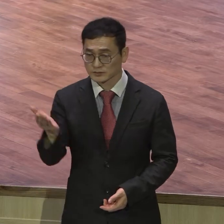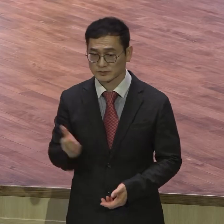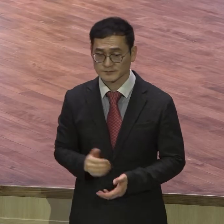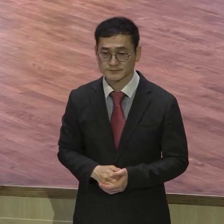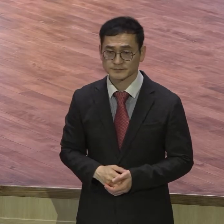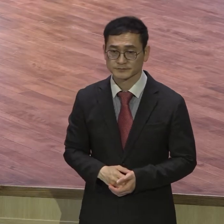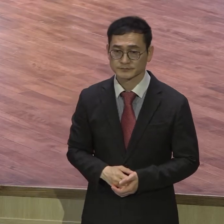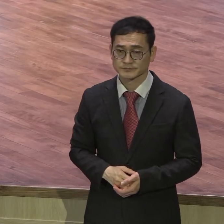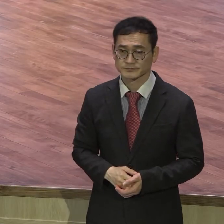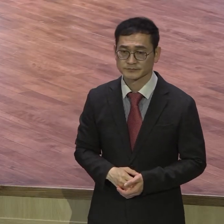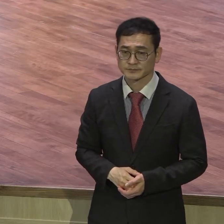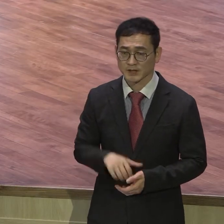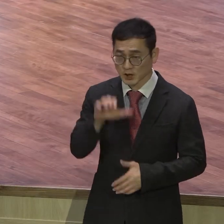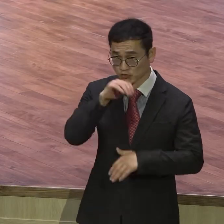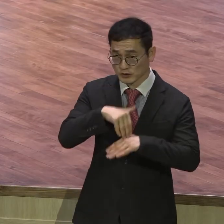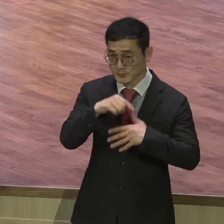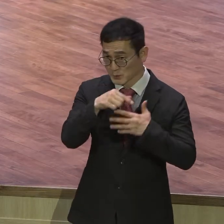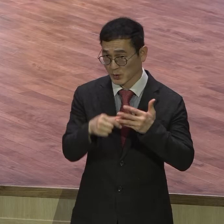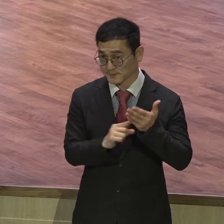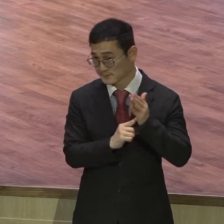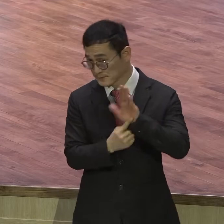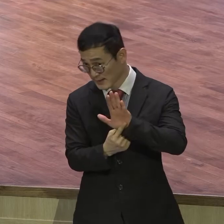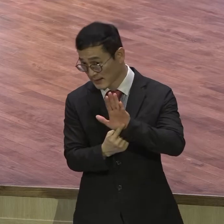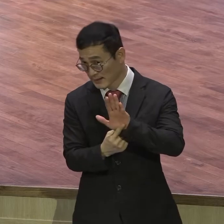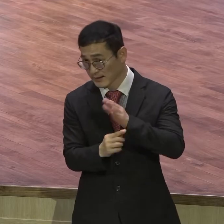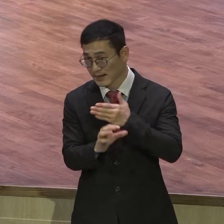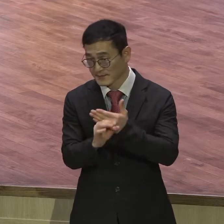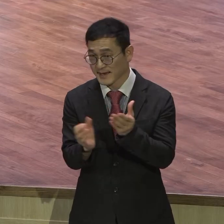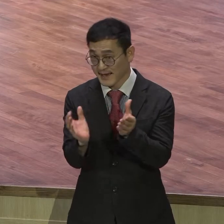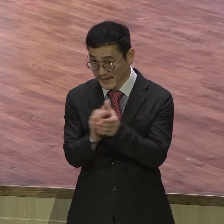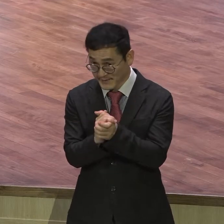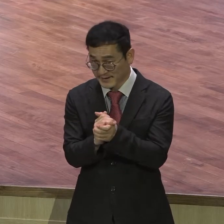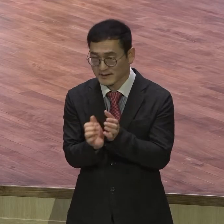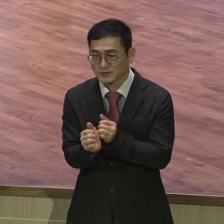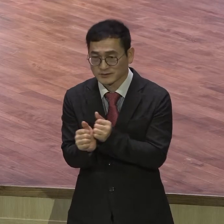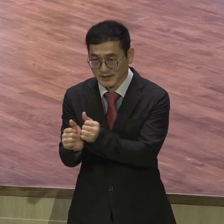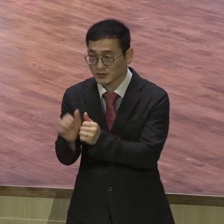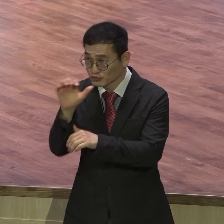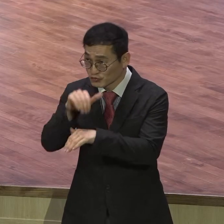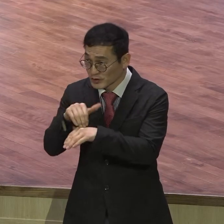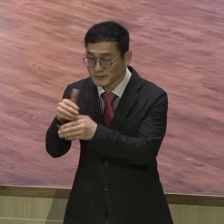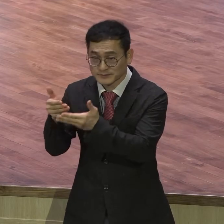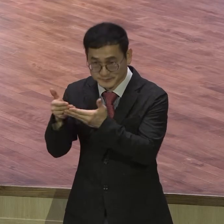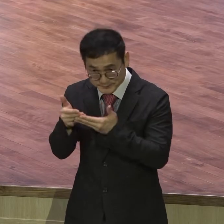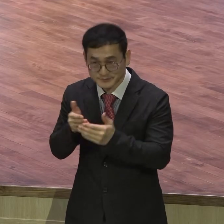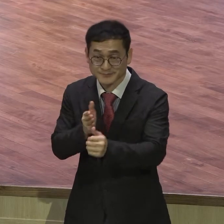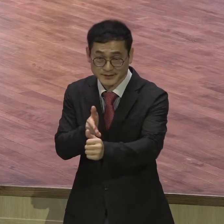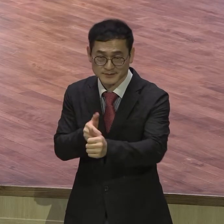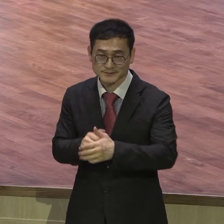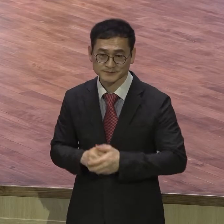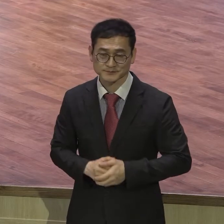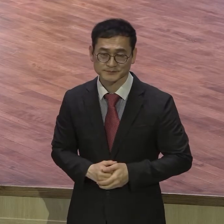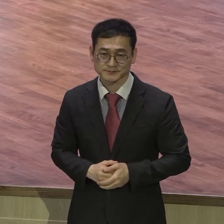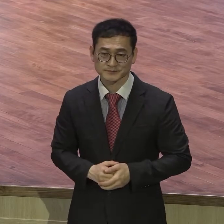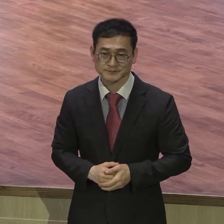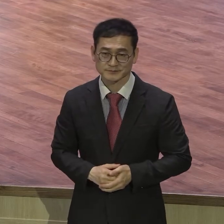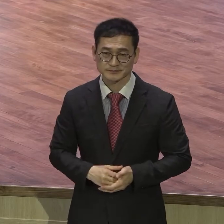훈련이 나오거든 여러분이 아멘 훈련 받았어요 지금 코로나19로 인해서 대면훈련이